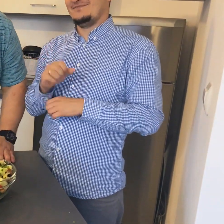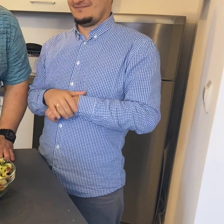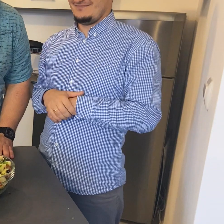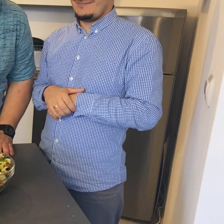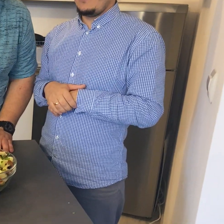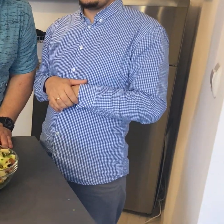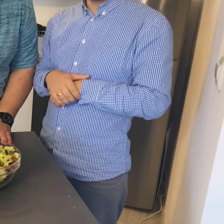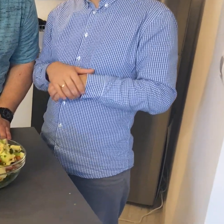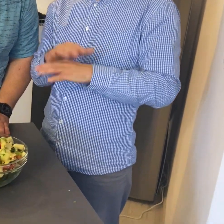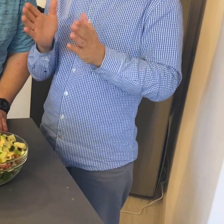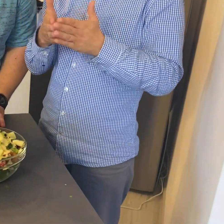Smacznego!